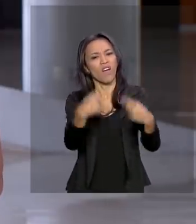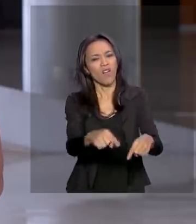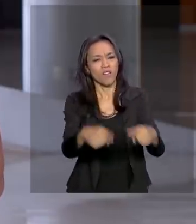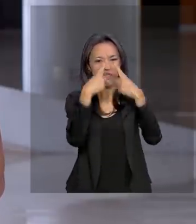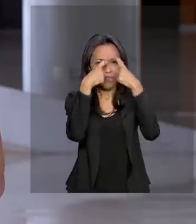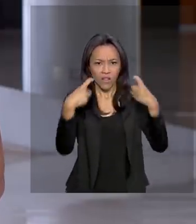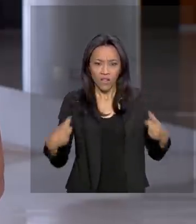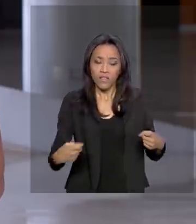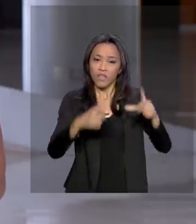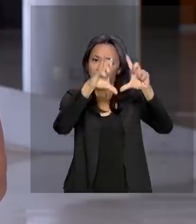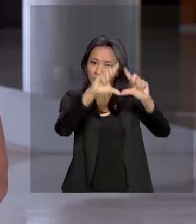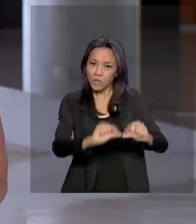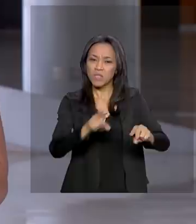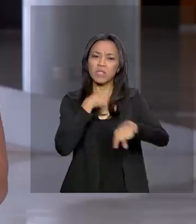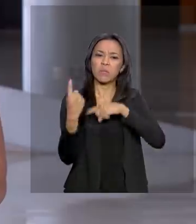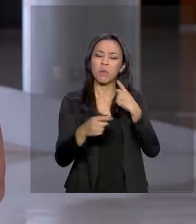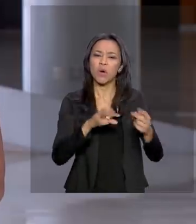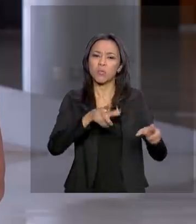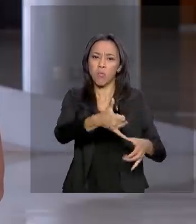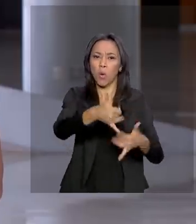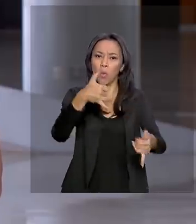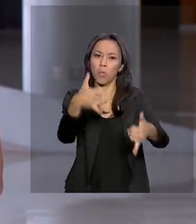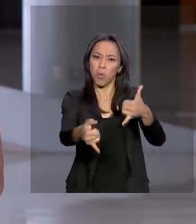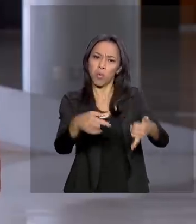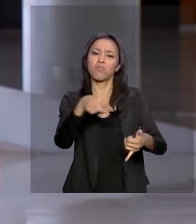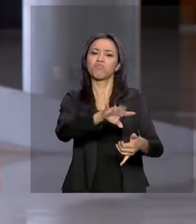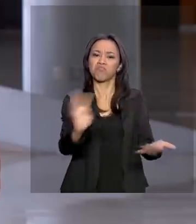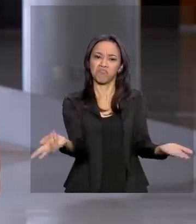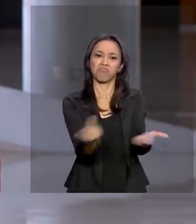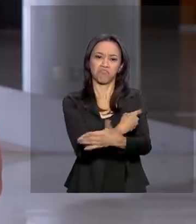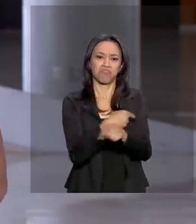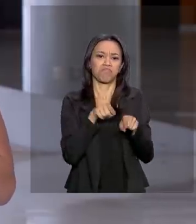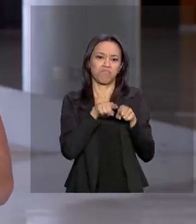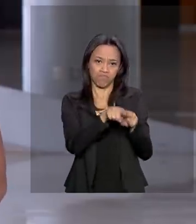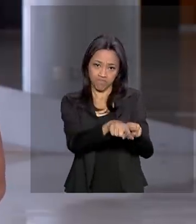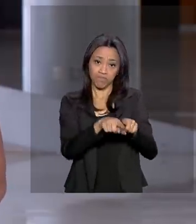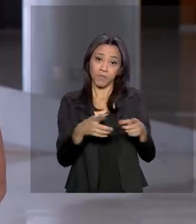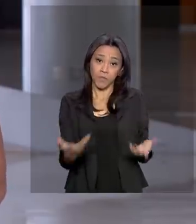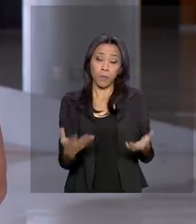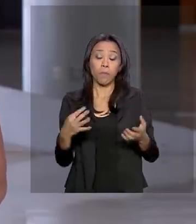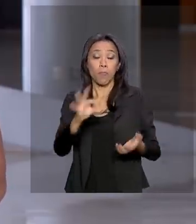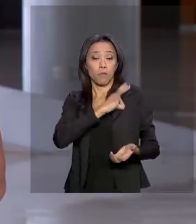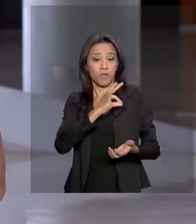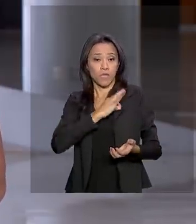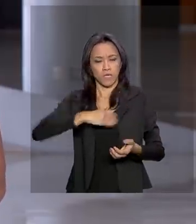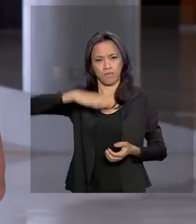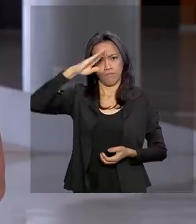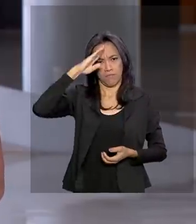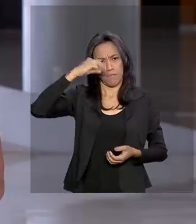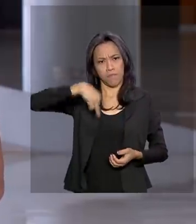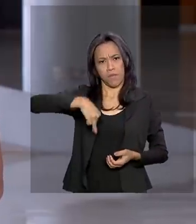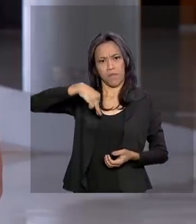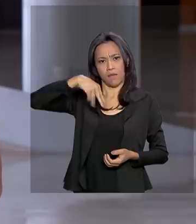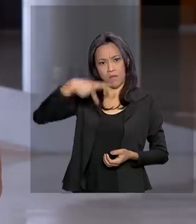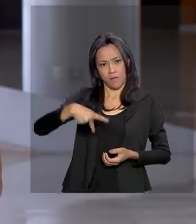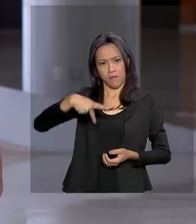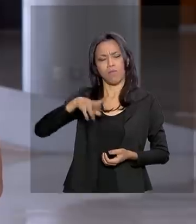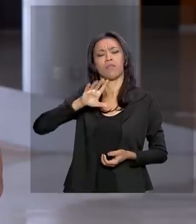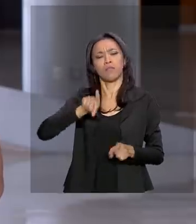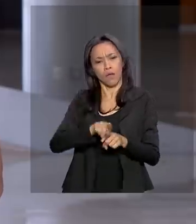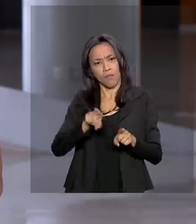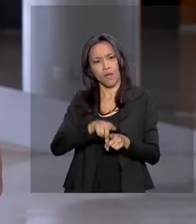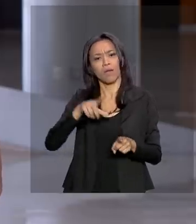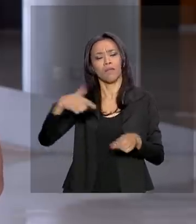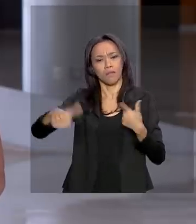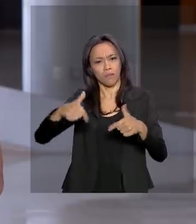reduzir o número de homicídios em locais com altos índices de criminalidade. Policiais militares de vários outros estados também estão atuando